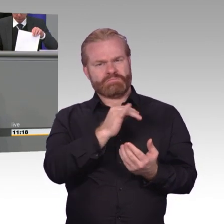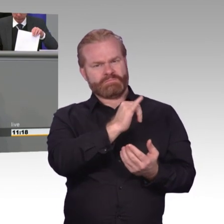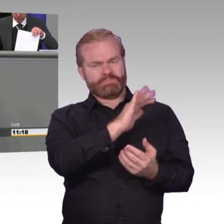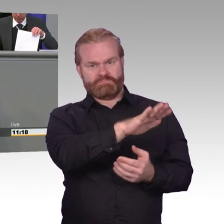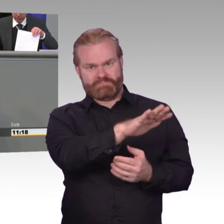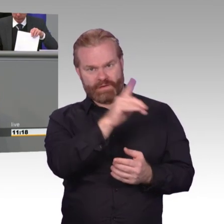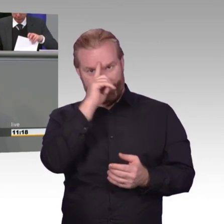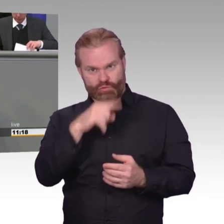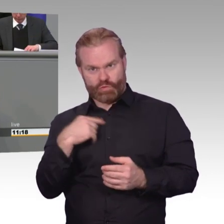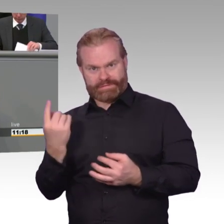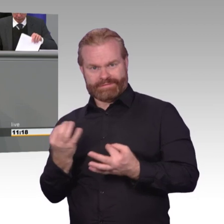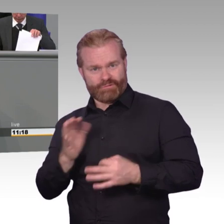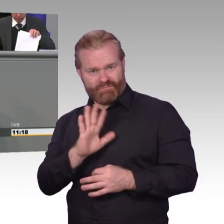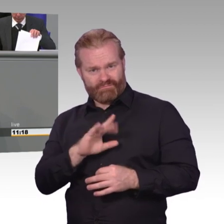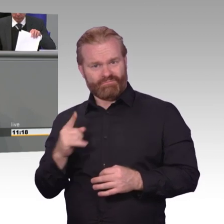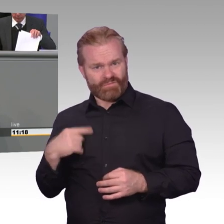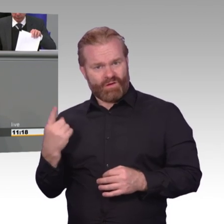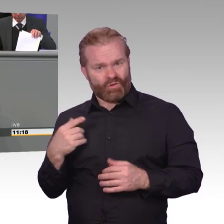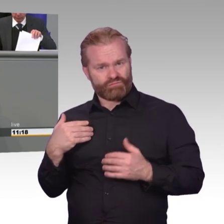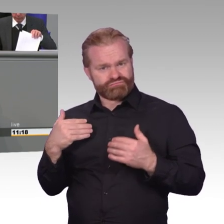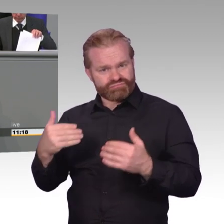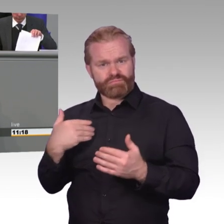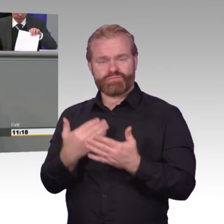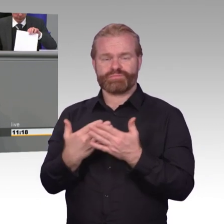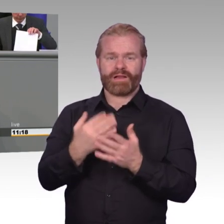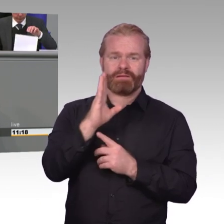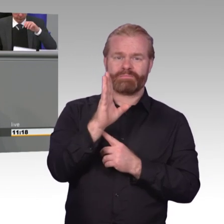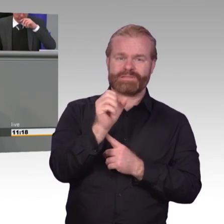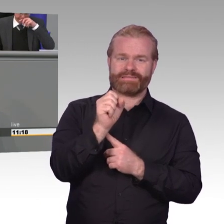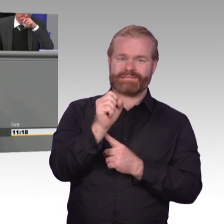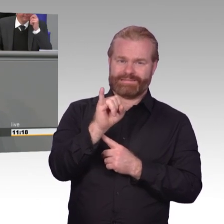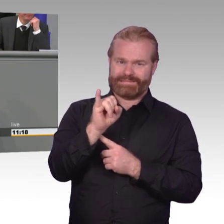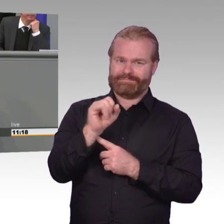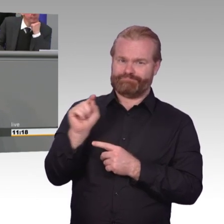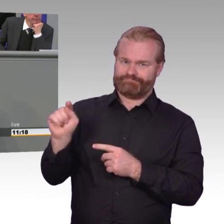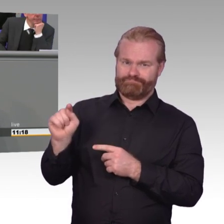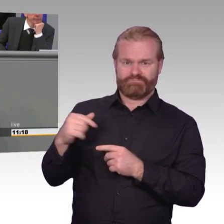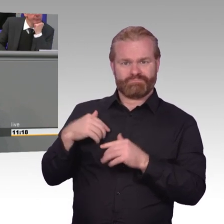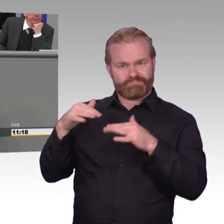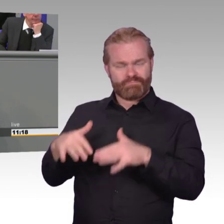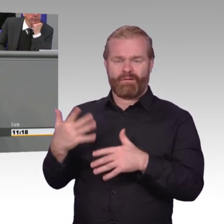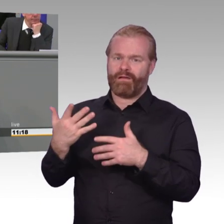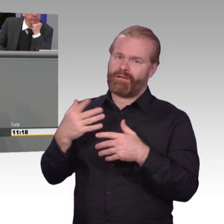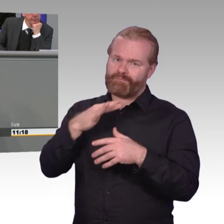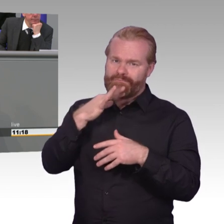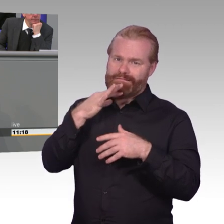Verwalter von IT-Sicherheitslücken herunterqualifizieren. Wir hingegen wollen das BSI als nationale